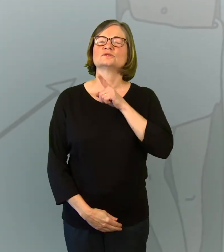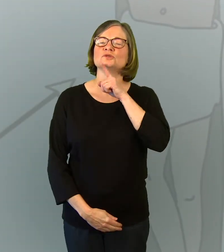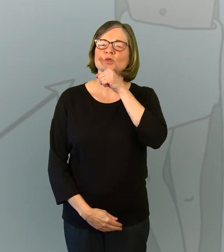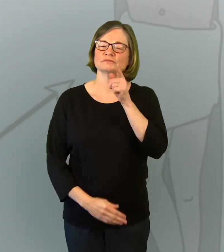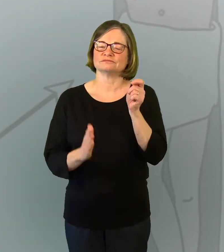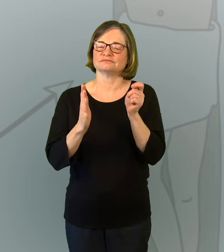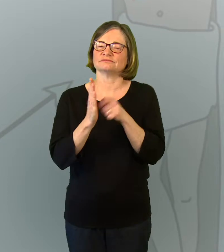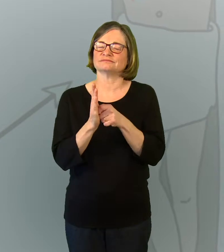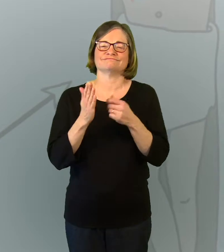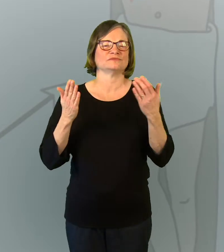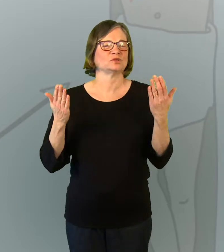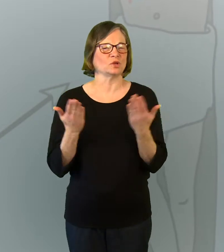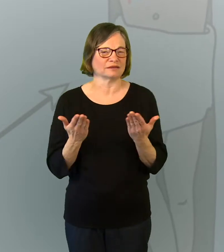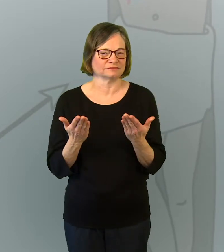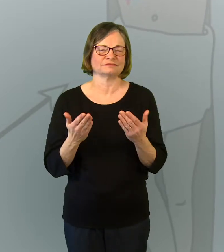C'est le jour où on prépare le sabbat.